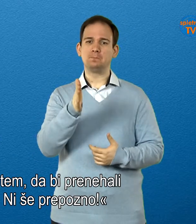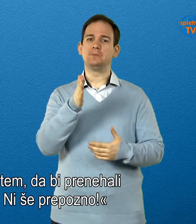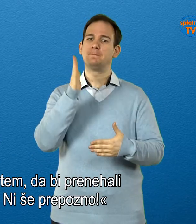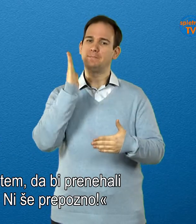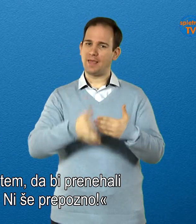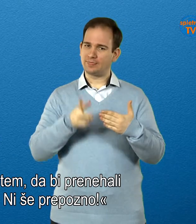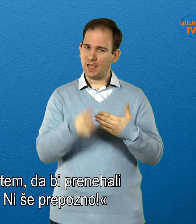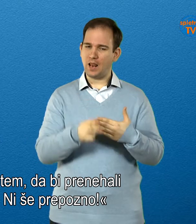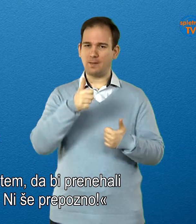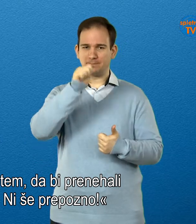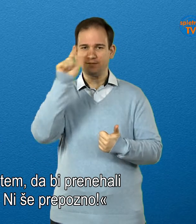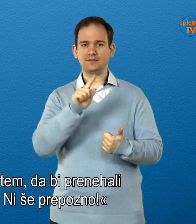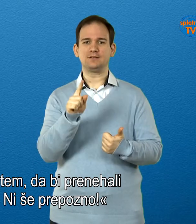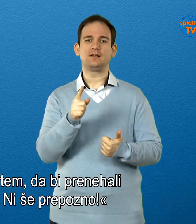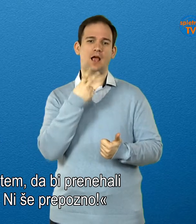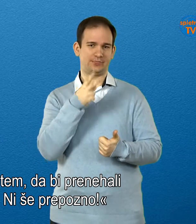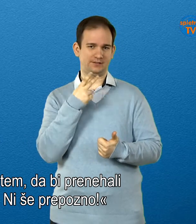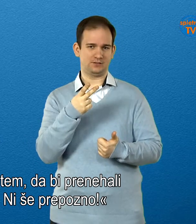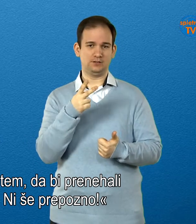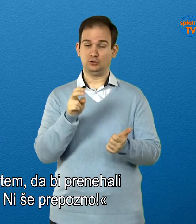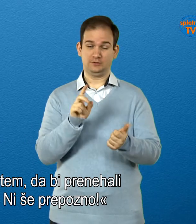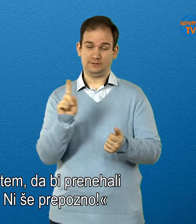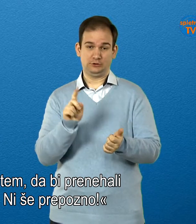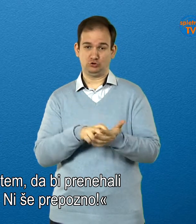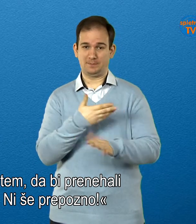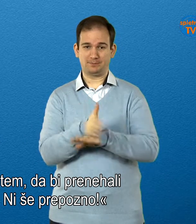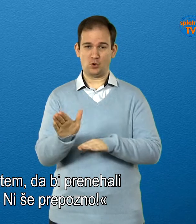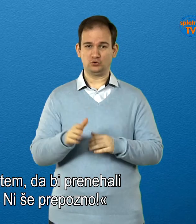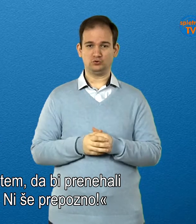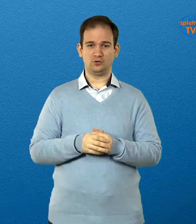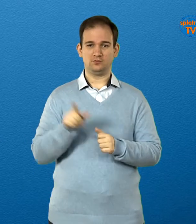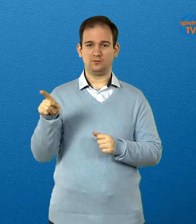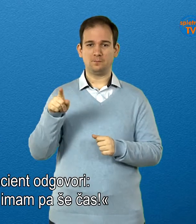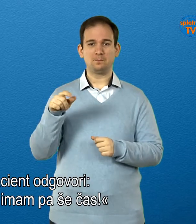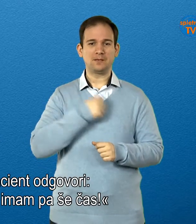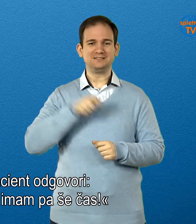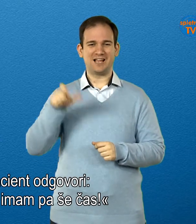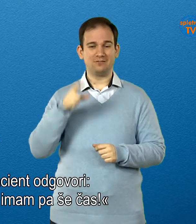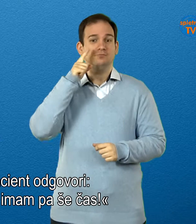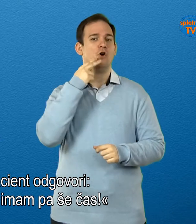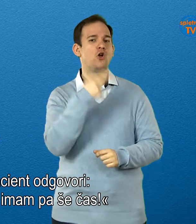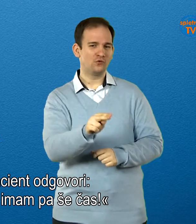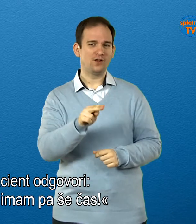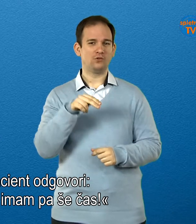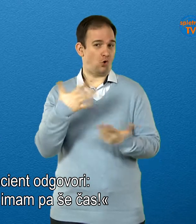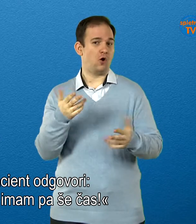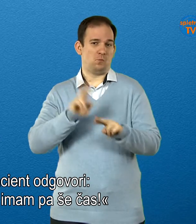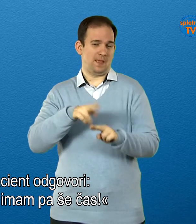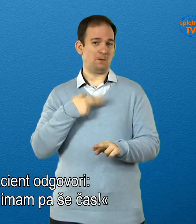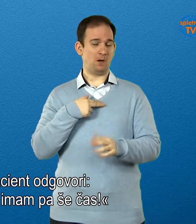prenehali piti in kaditi. Ni še prepozno. Na kar pacijent odgovori. No, potem imam